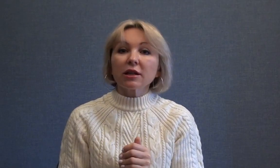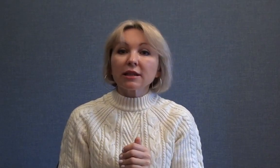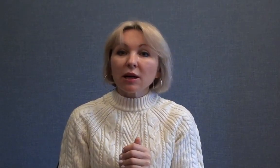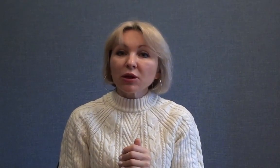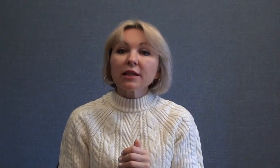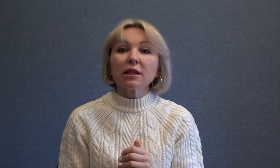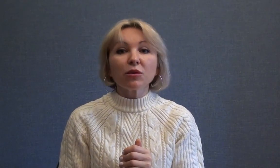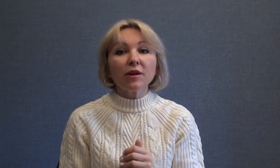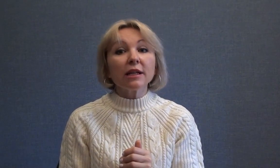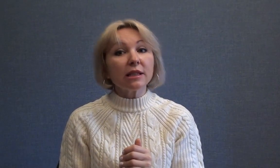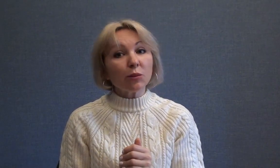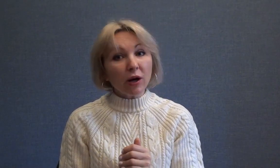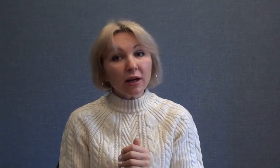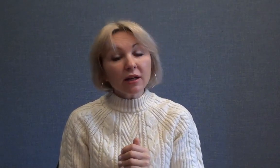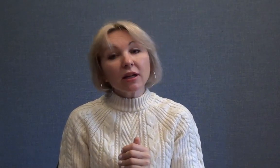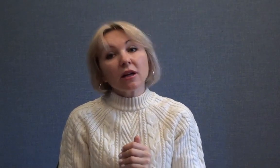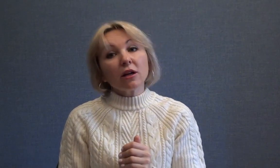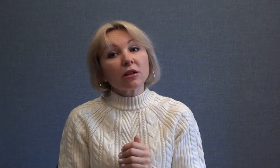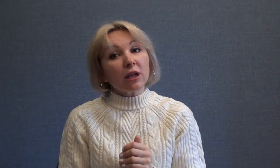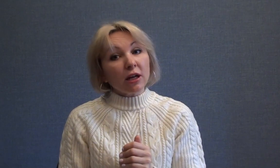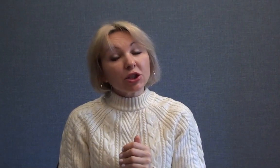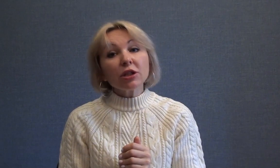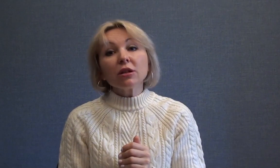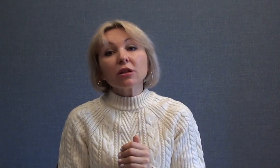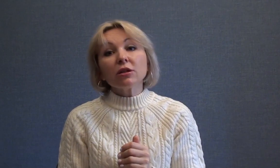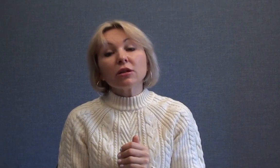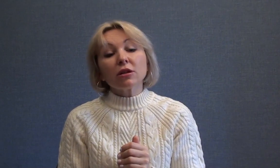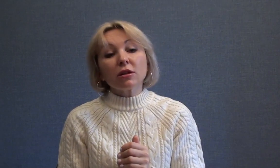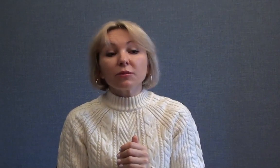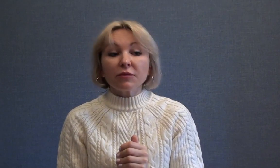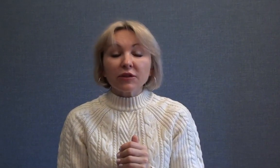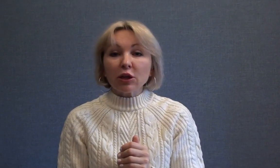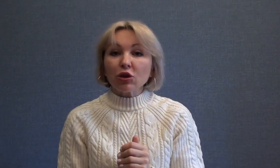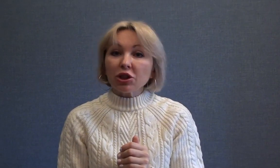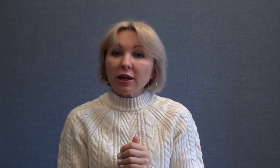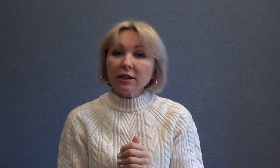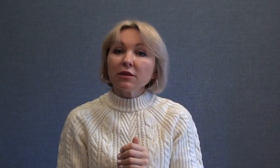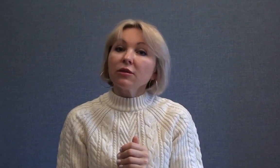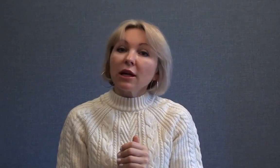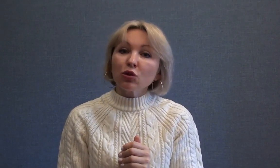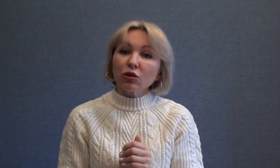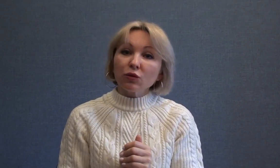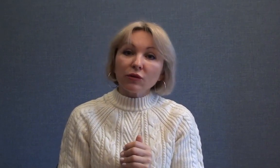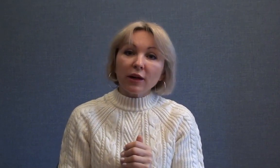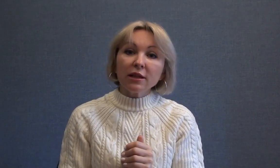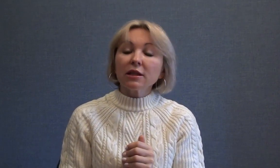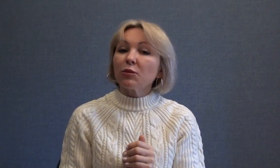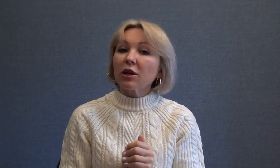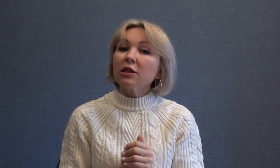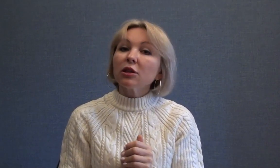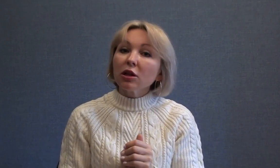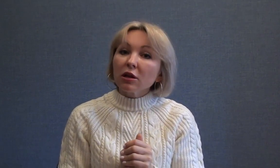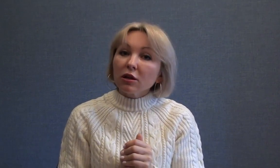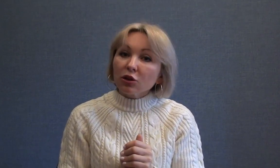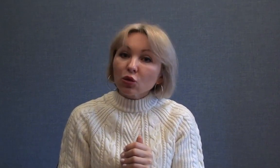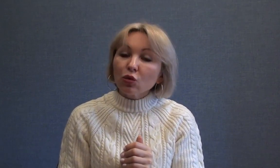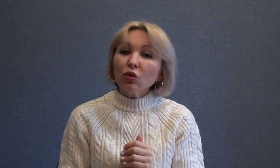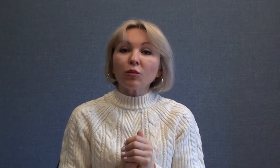разнообразная бывает зима, так же во второй части Антонио Вивальди изобразил другую